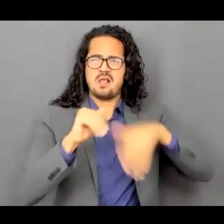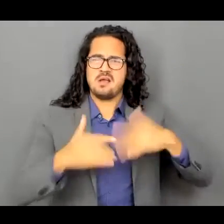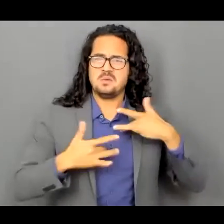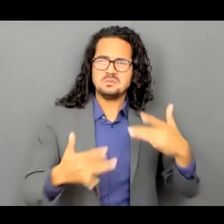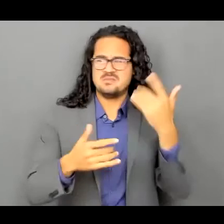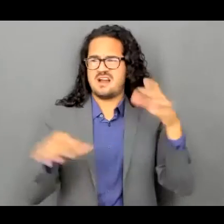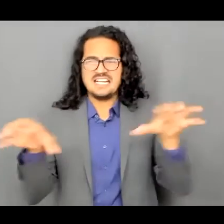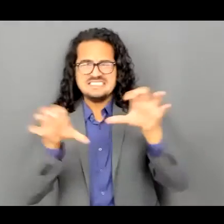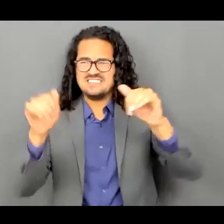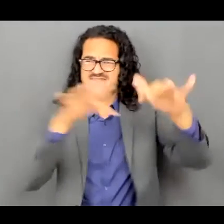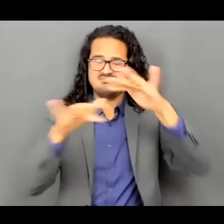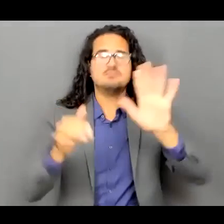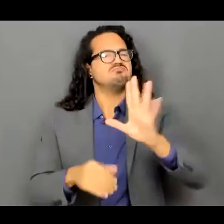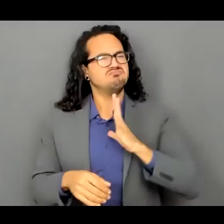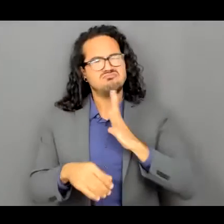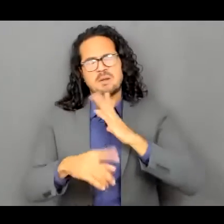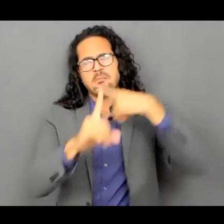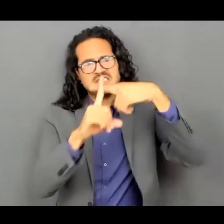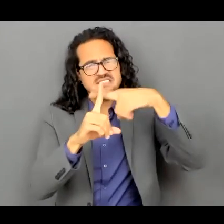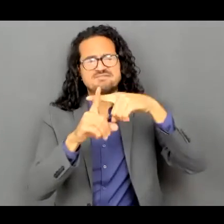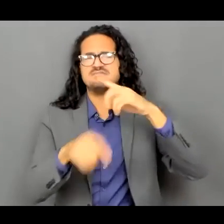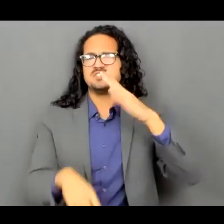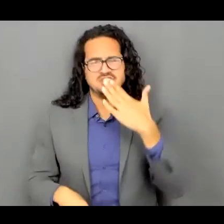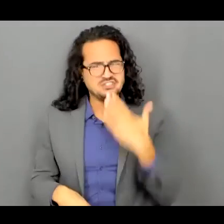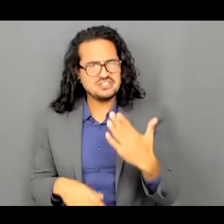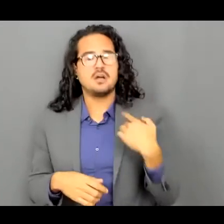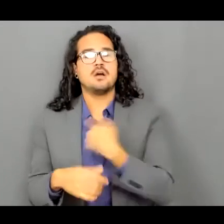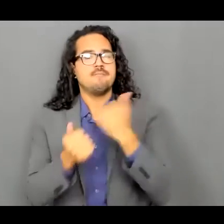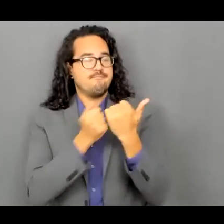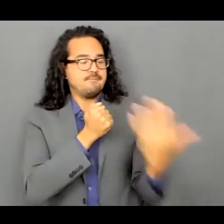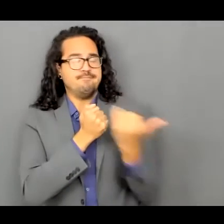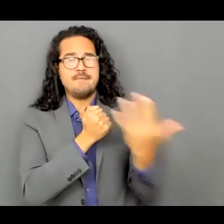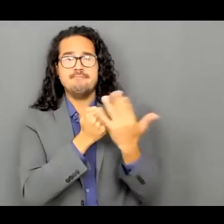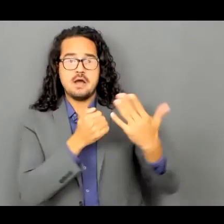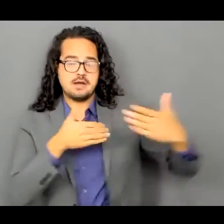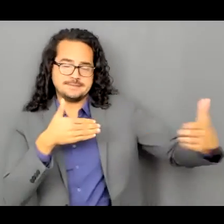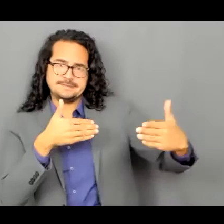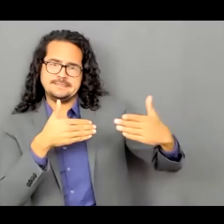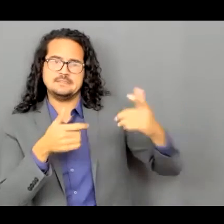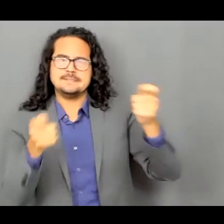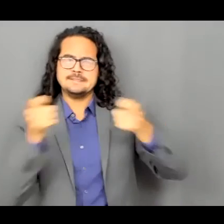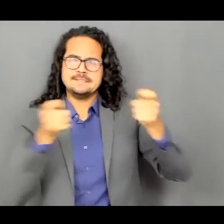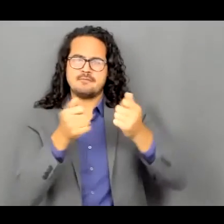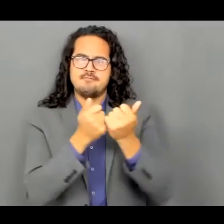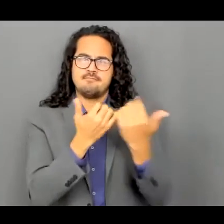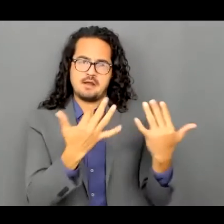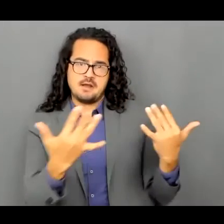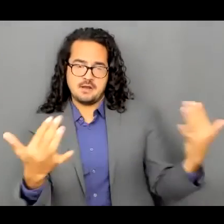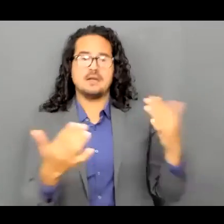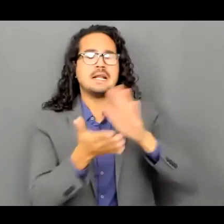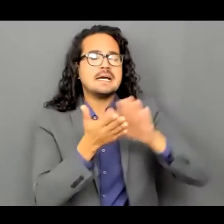todo fue fue fueron incendios positivos para limpiar todas las partes que no estaban